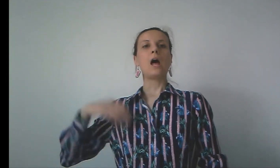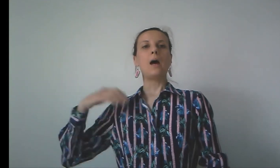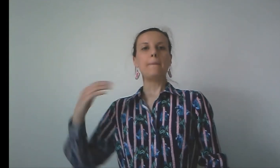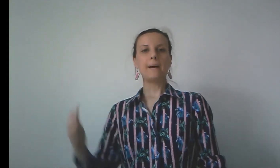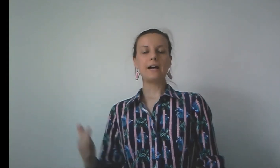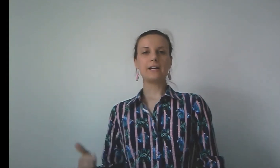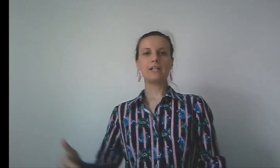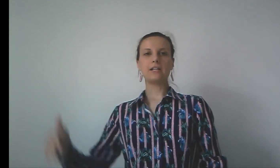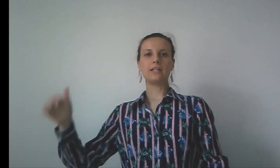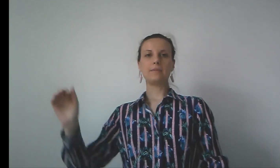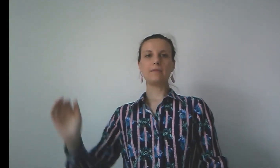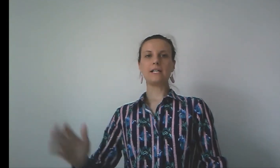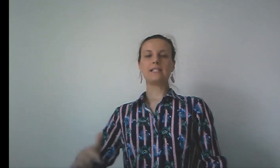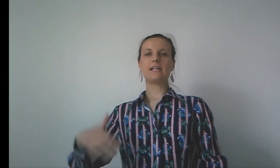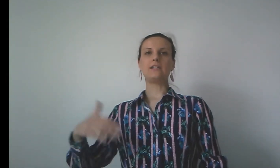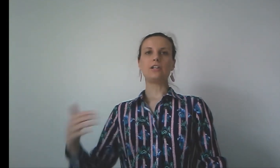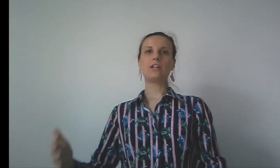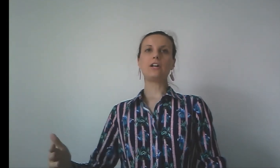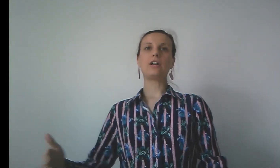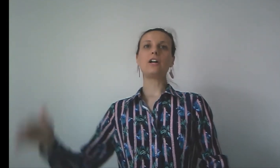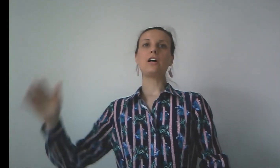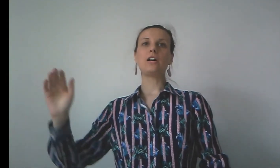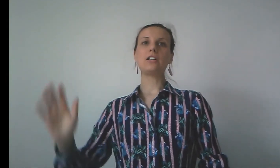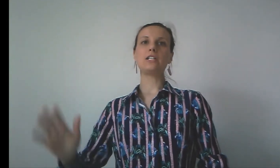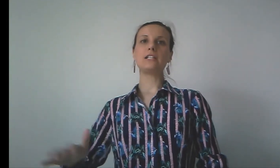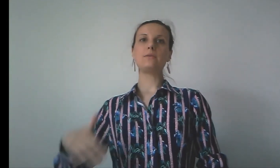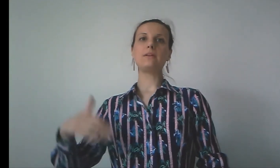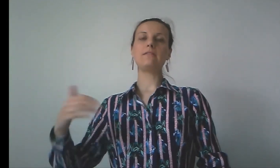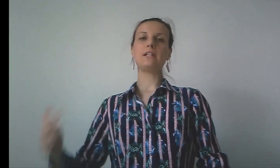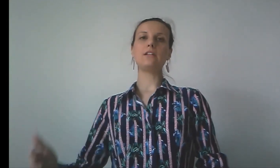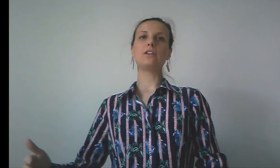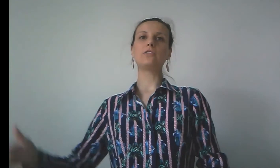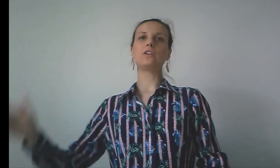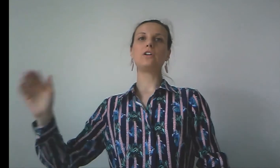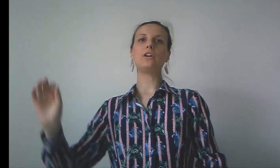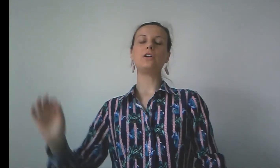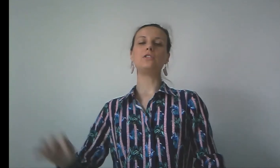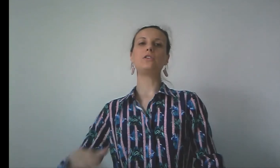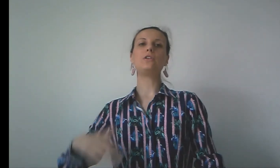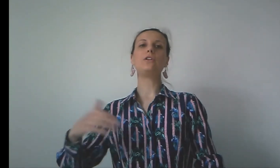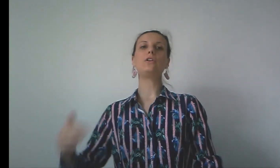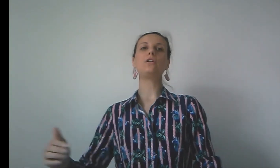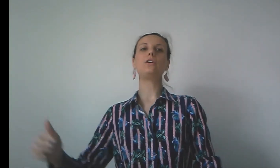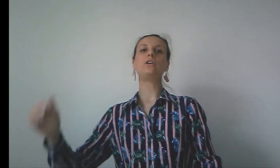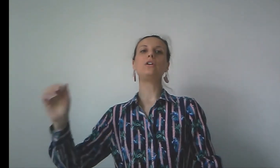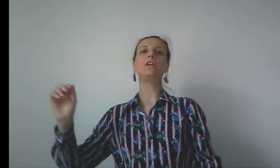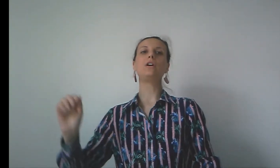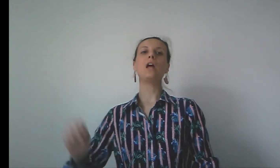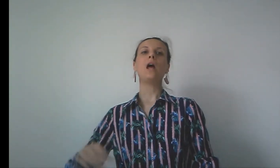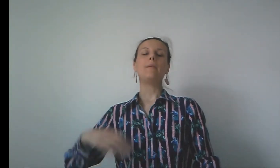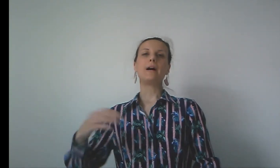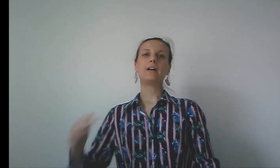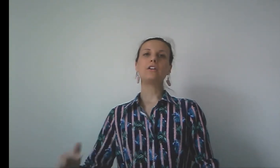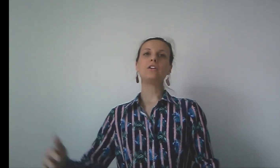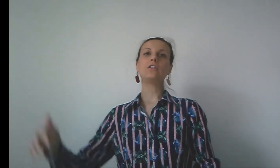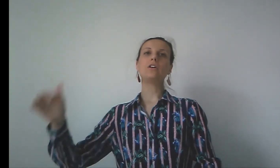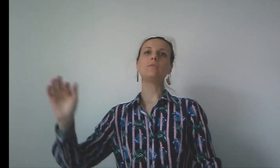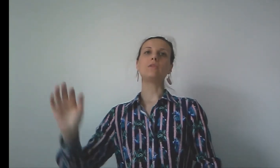Pardonne-moi Seigneur, j'ai suivi d'entre Dieu. Pardonne-moi